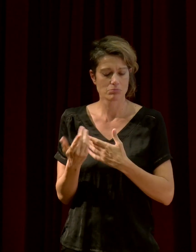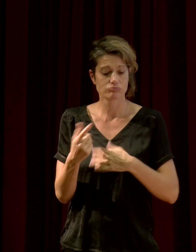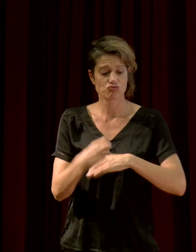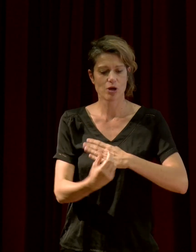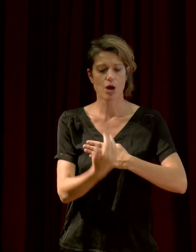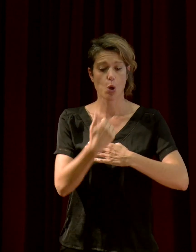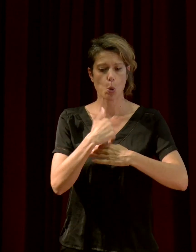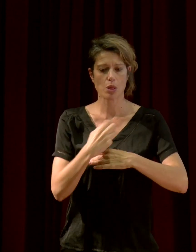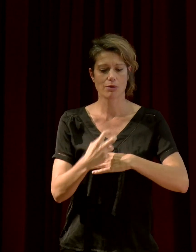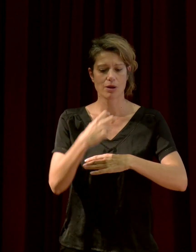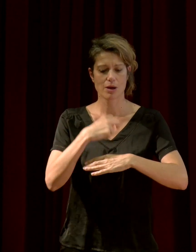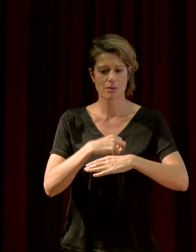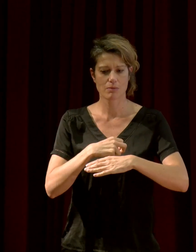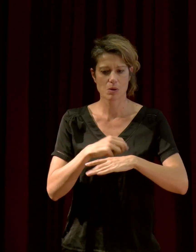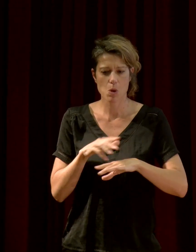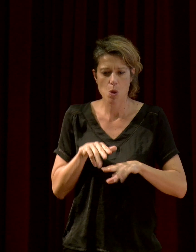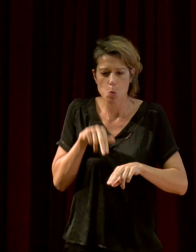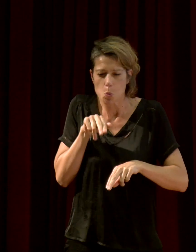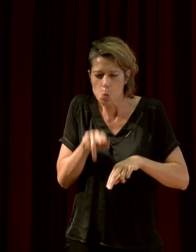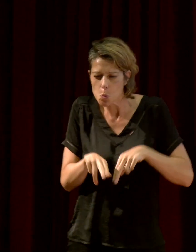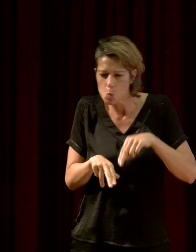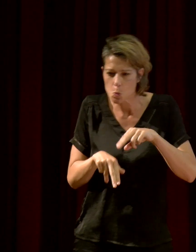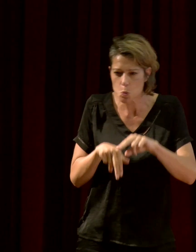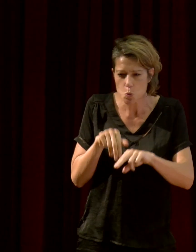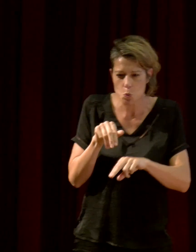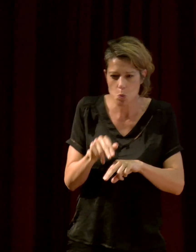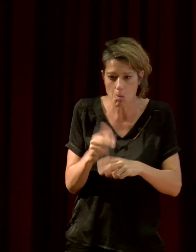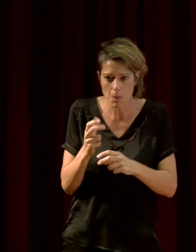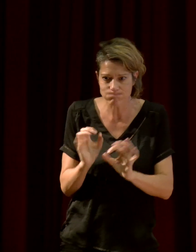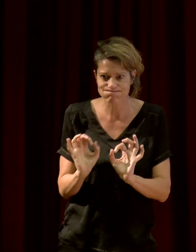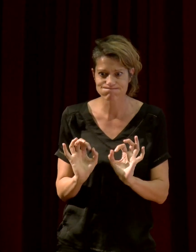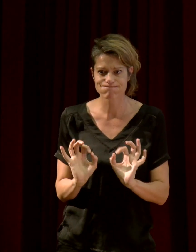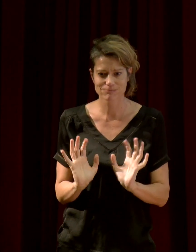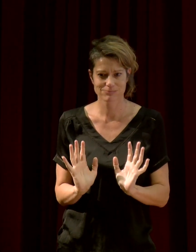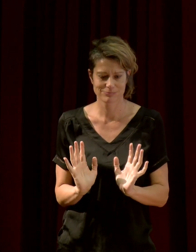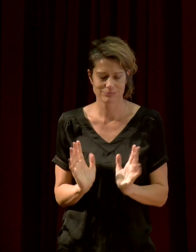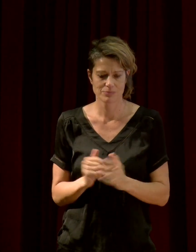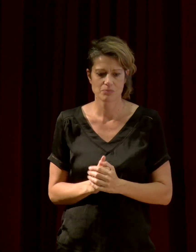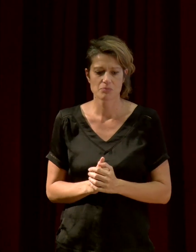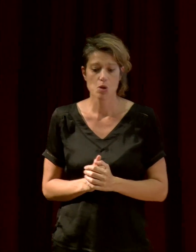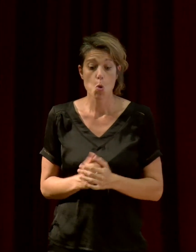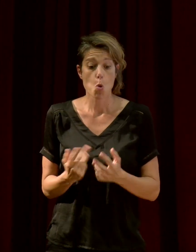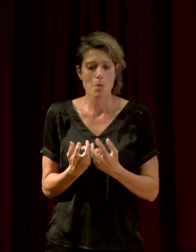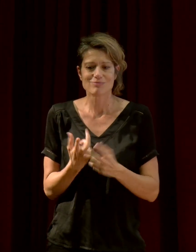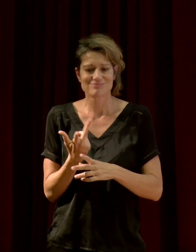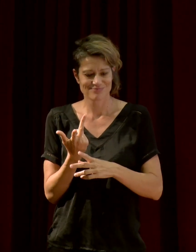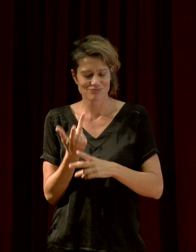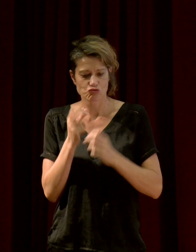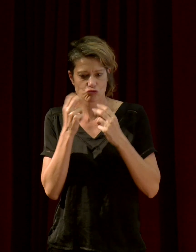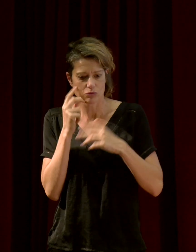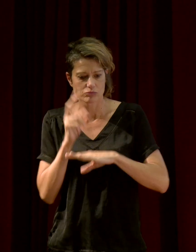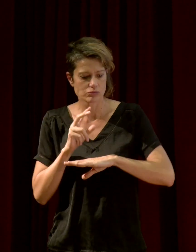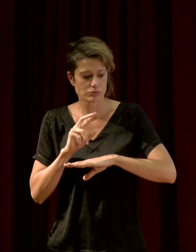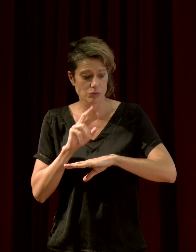C'est un prédateur. Il a tout intérêt à ne pas se faire entendre. Et sa proie, qui peut être par exemple une souris, a aussi tout